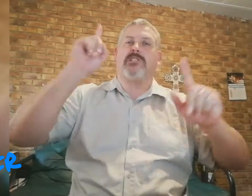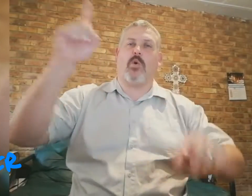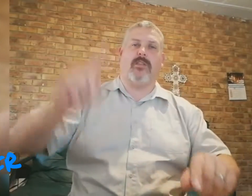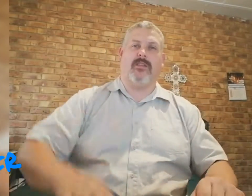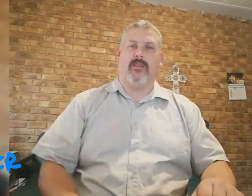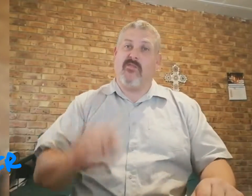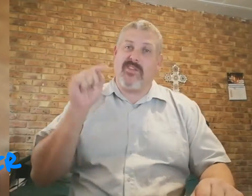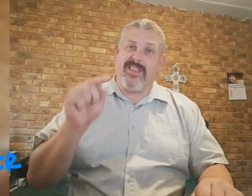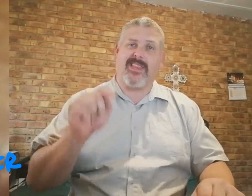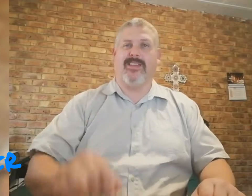peis God, vir dit.